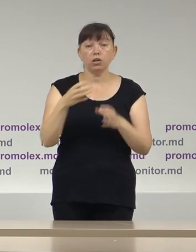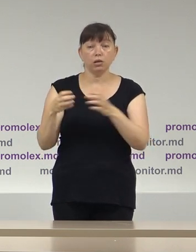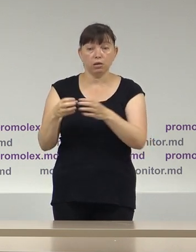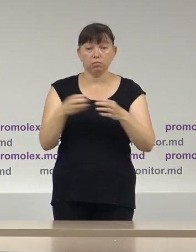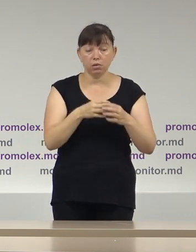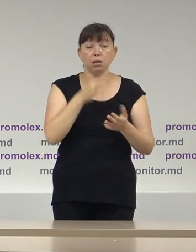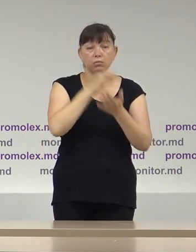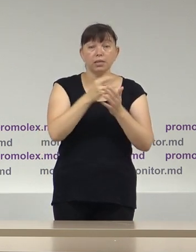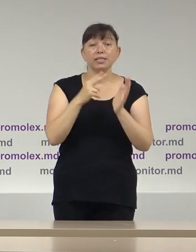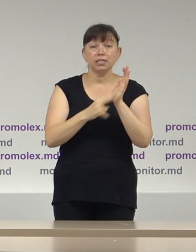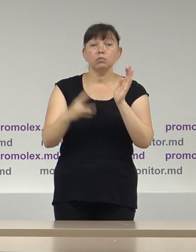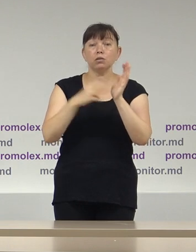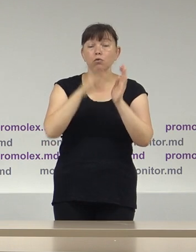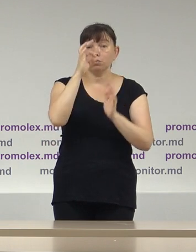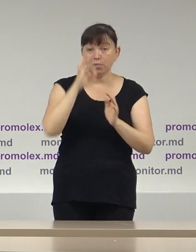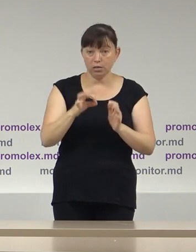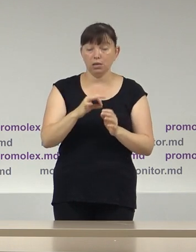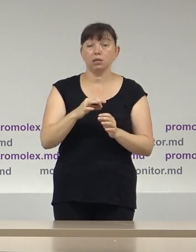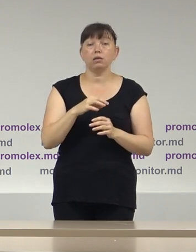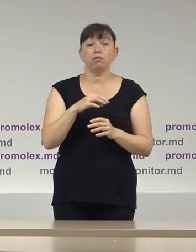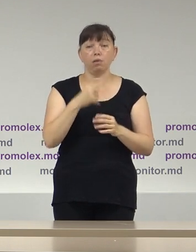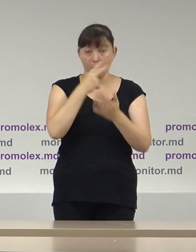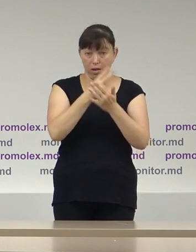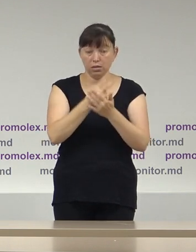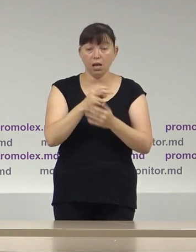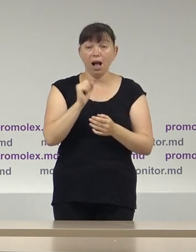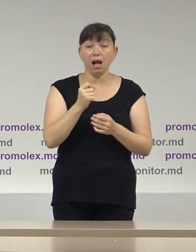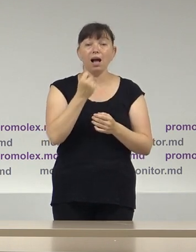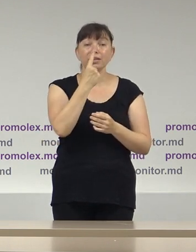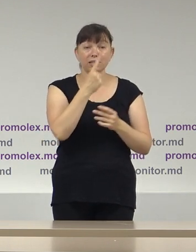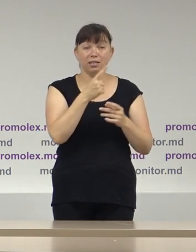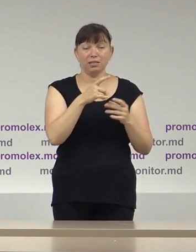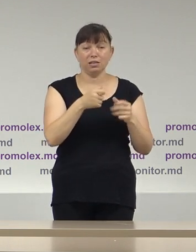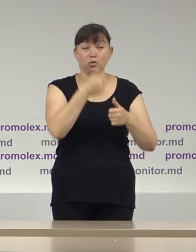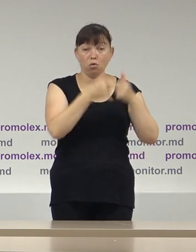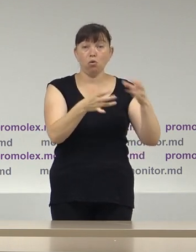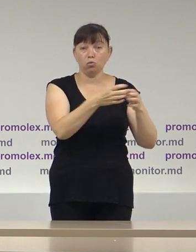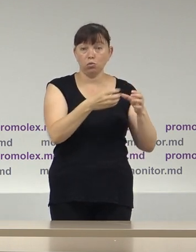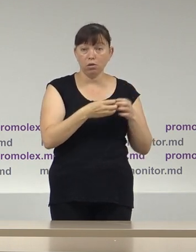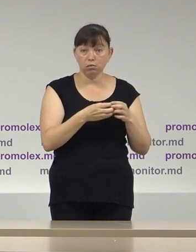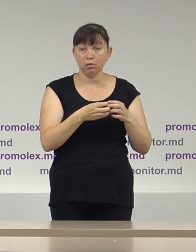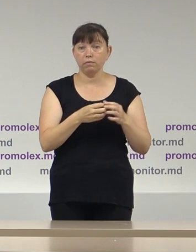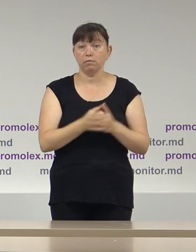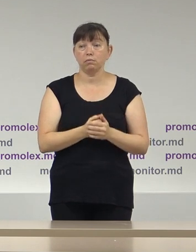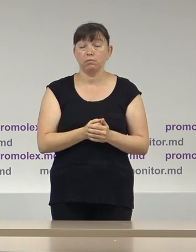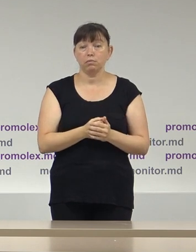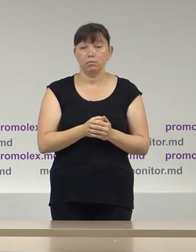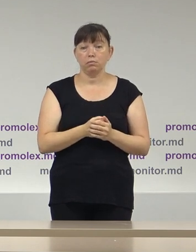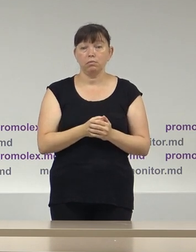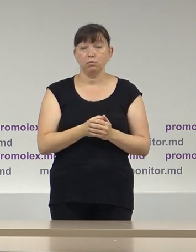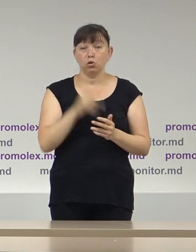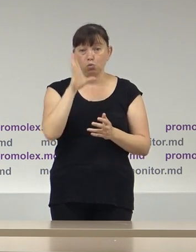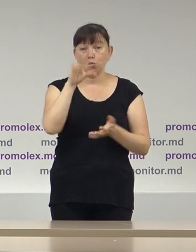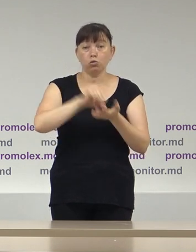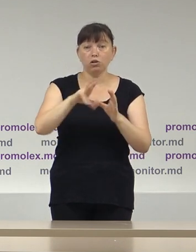au raportat 78% din venituri, iar ceilalți 15 concurenți electorali